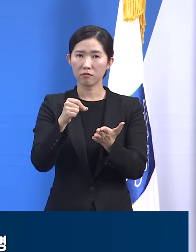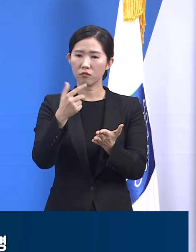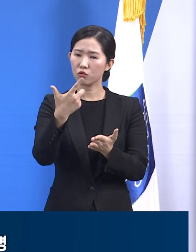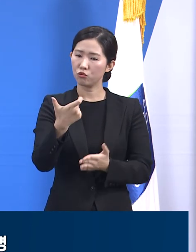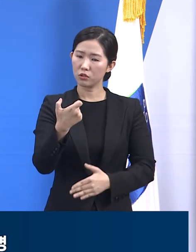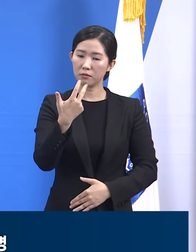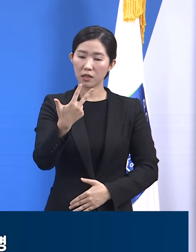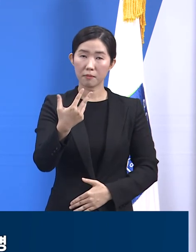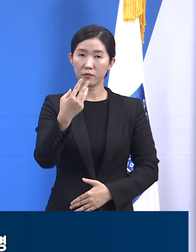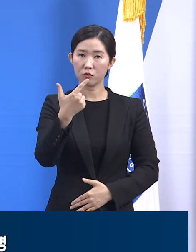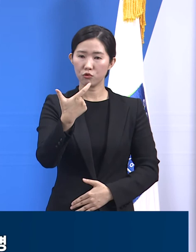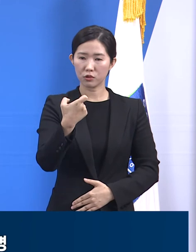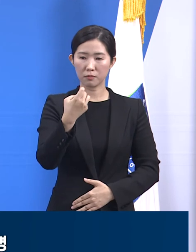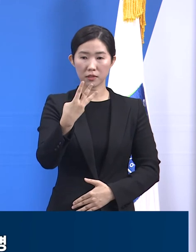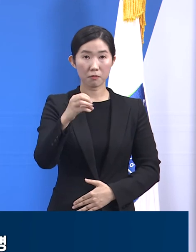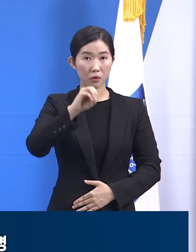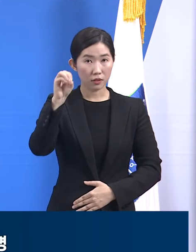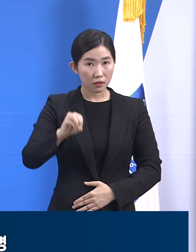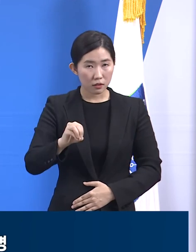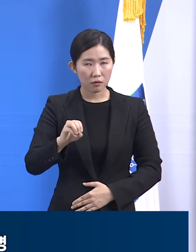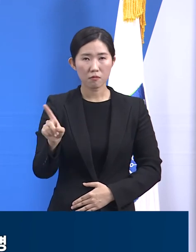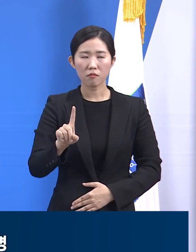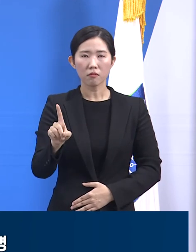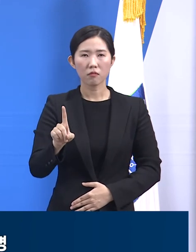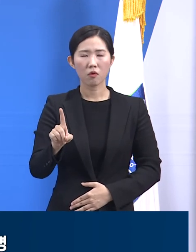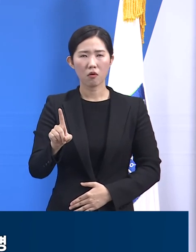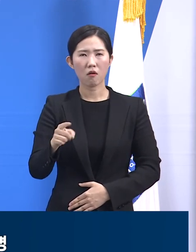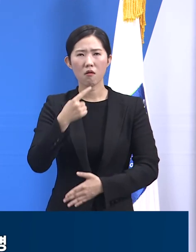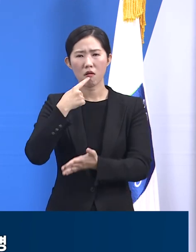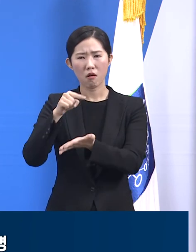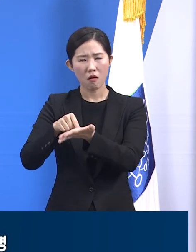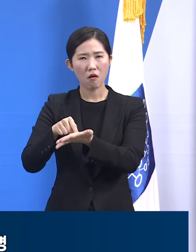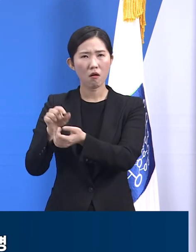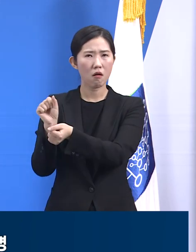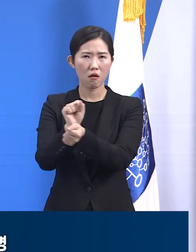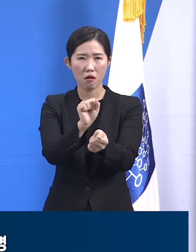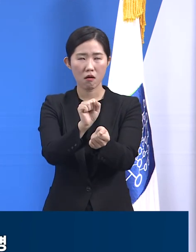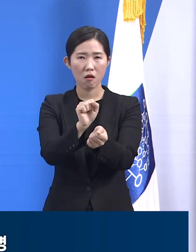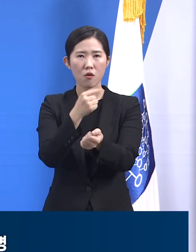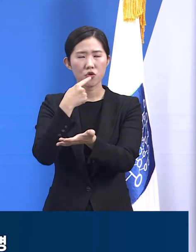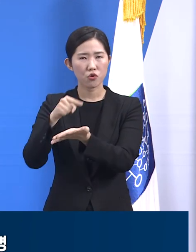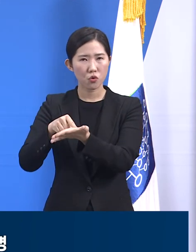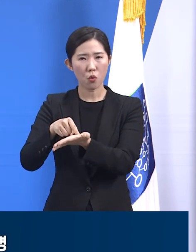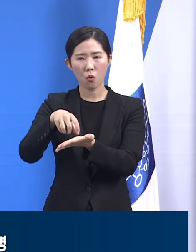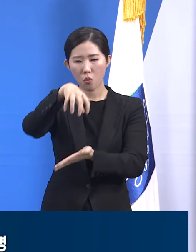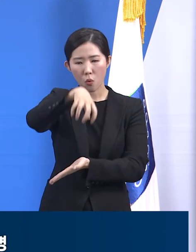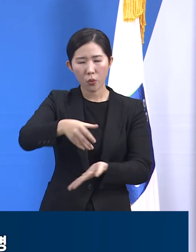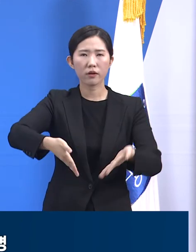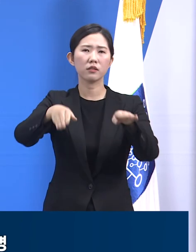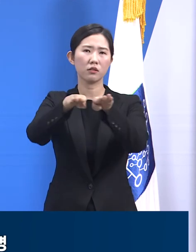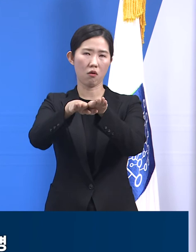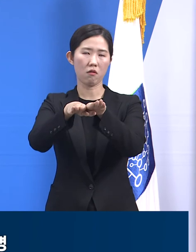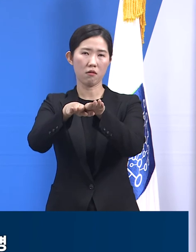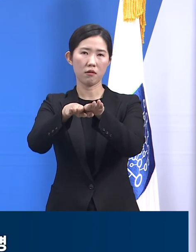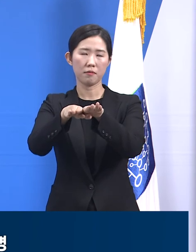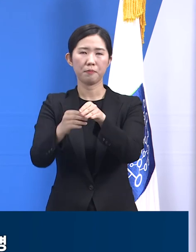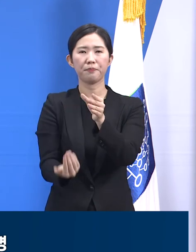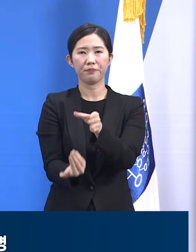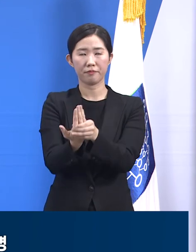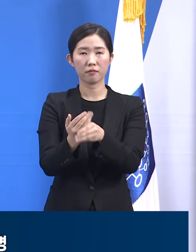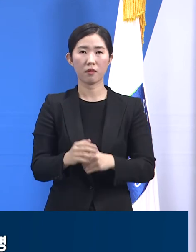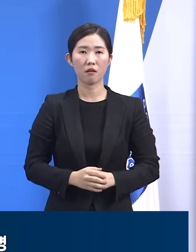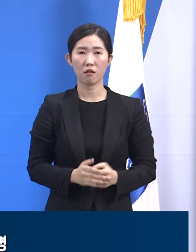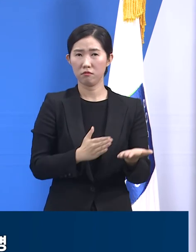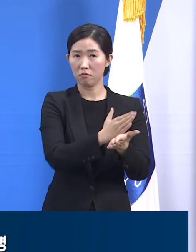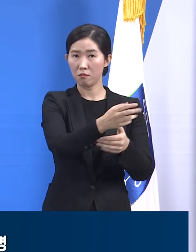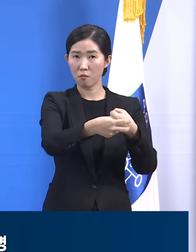안타깝게도 취약시설의 집단 감염과 연관되어 발생했습니다. 전담병원으로 후송되지